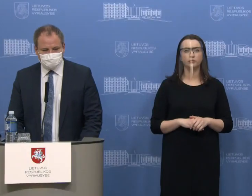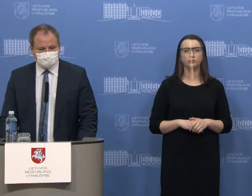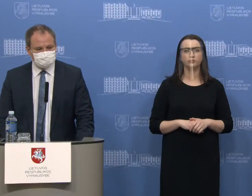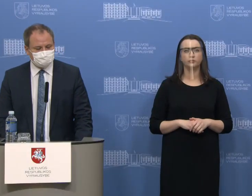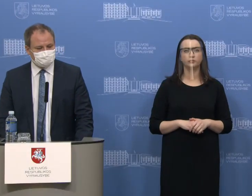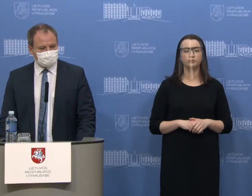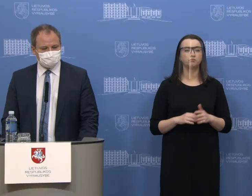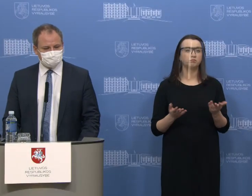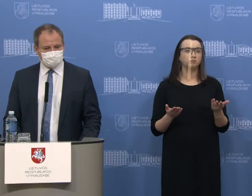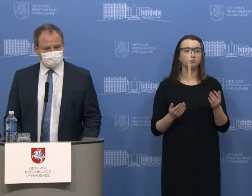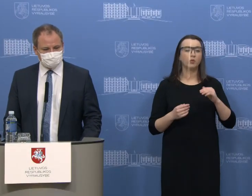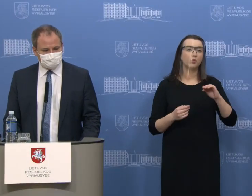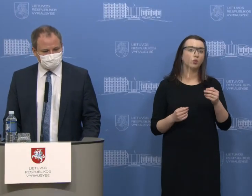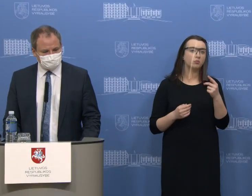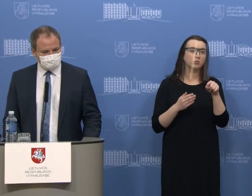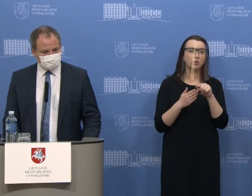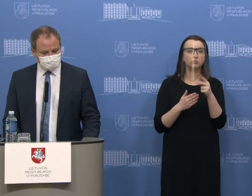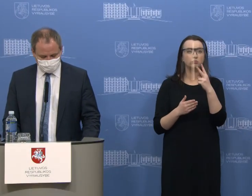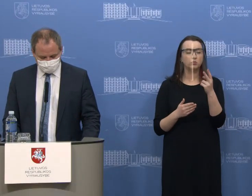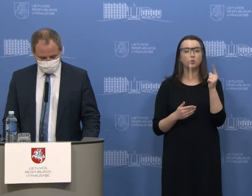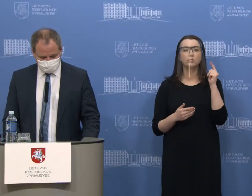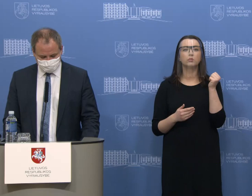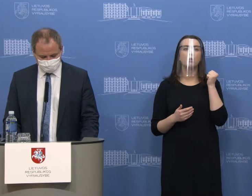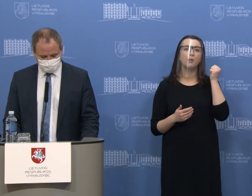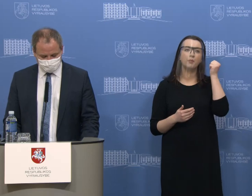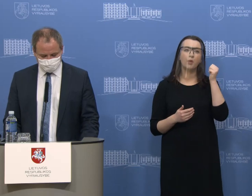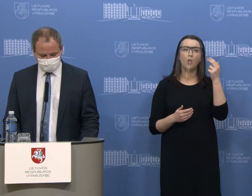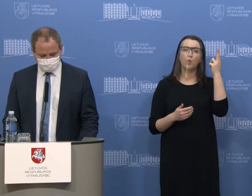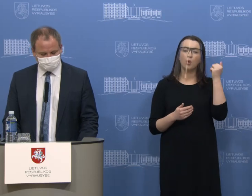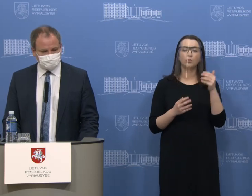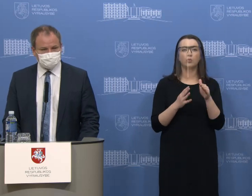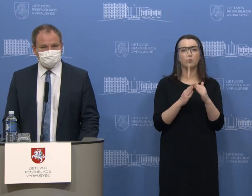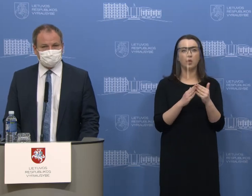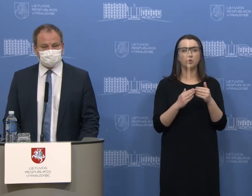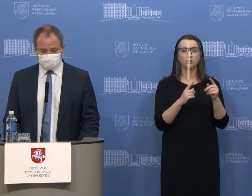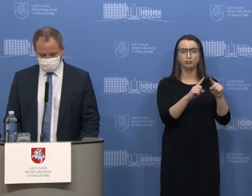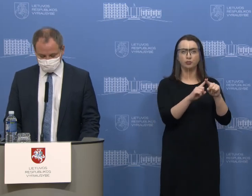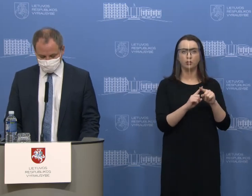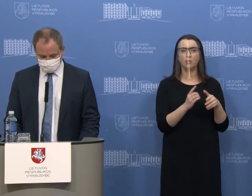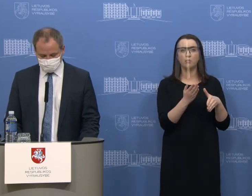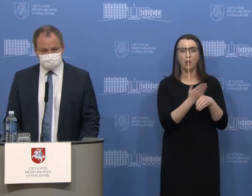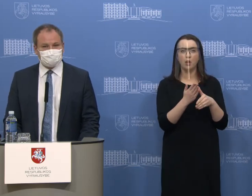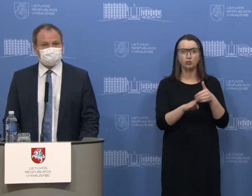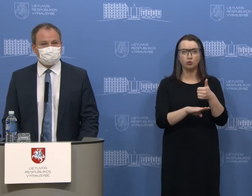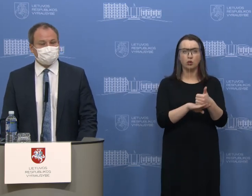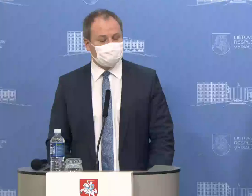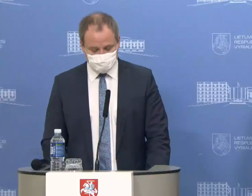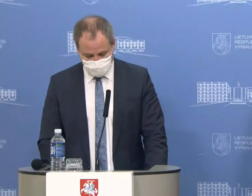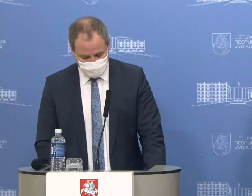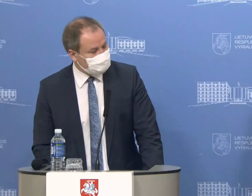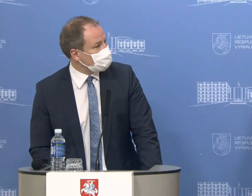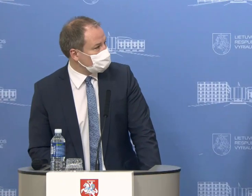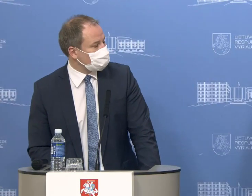Kolegos, daugiau klausimų nebematau. Tai noriu padėkoti Kauno miesto greitos esmėsinaus pagalbos stotijas direktoriui